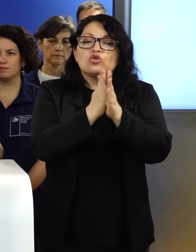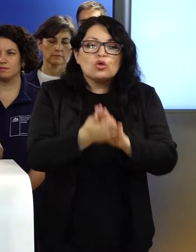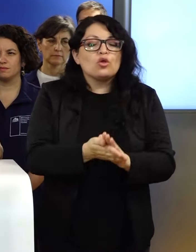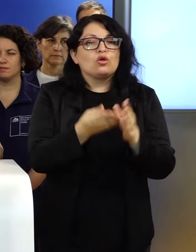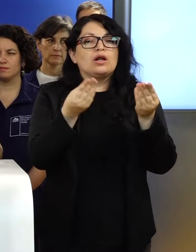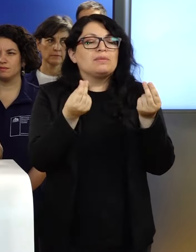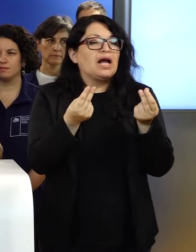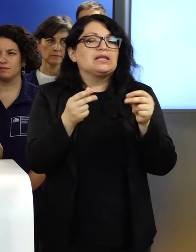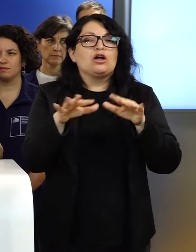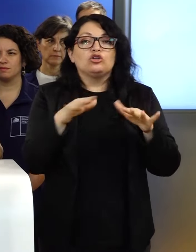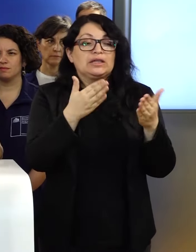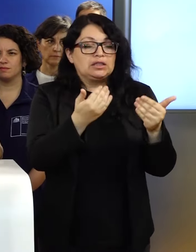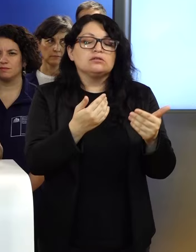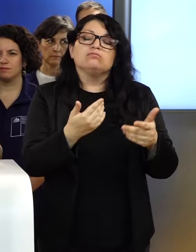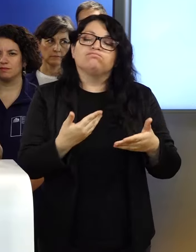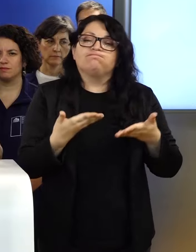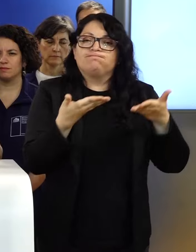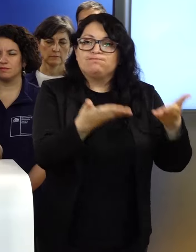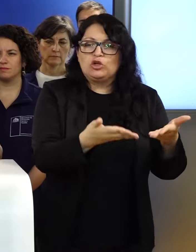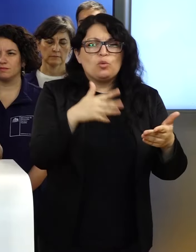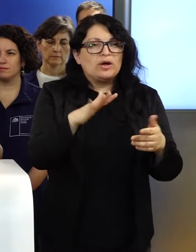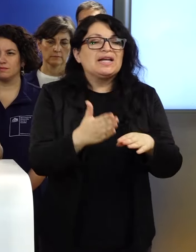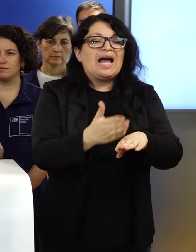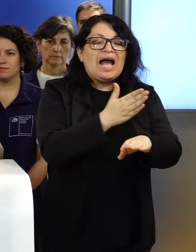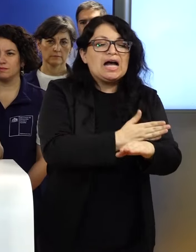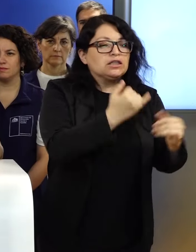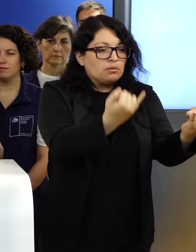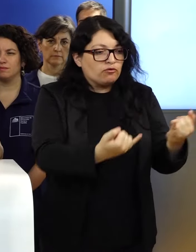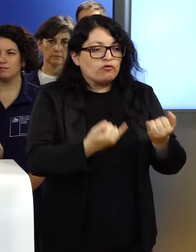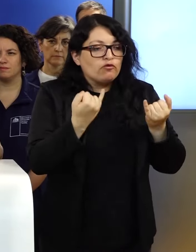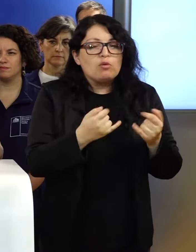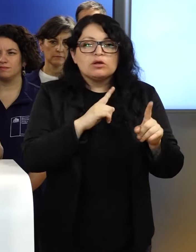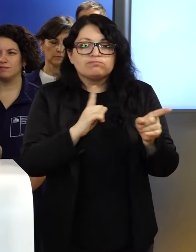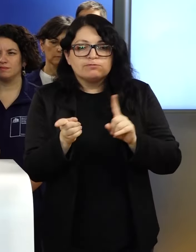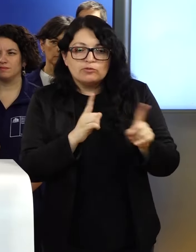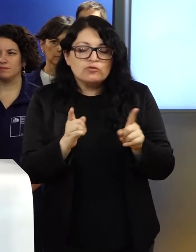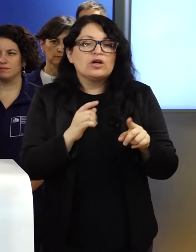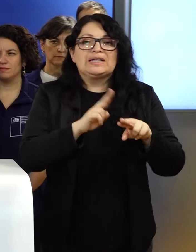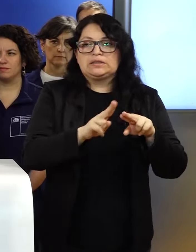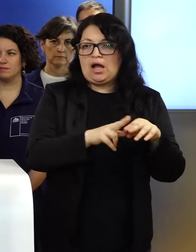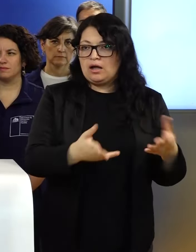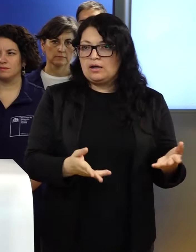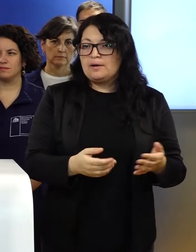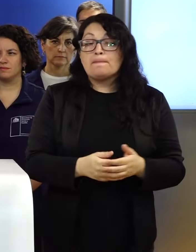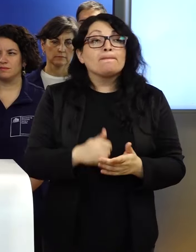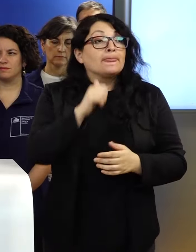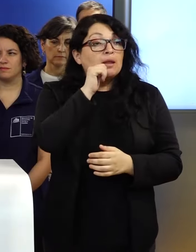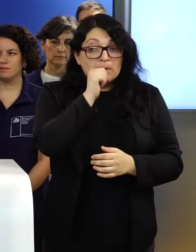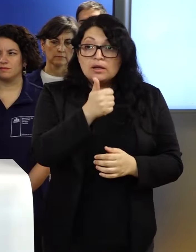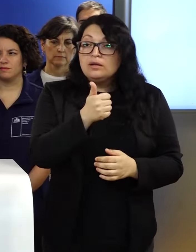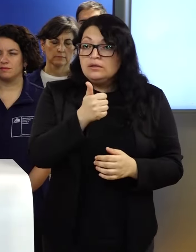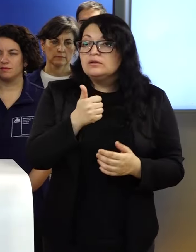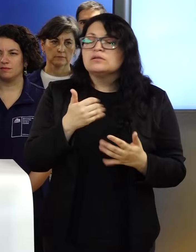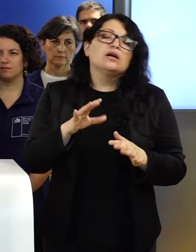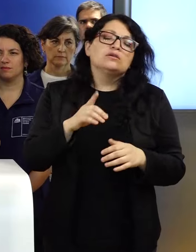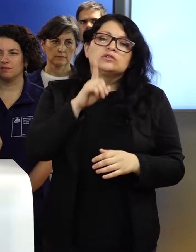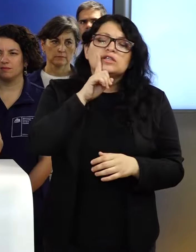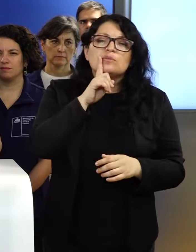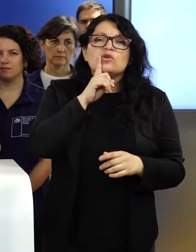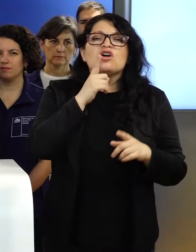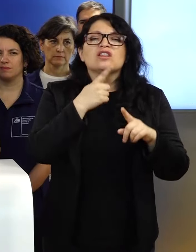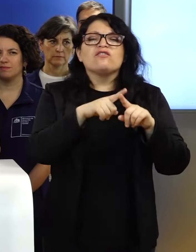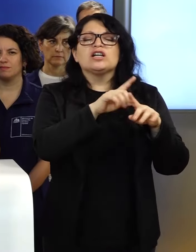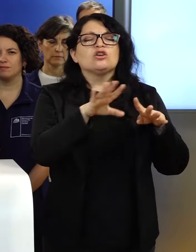requieran. Lo importante es tener la información, la coordinación y la gestión. Para el día de mañana, tenemos una serie de